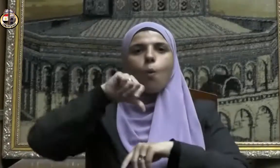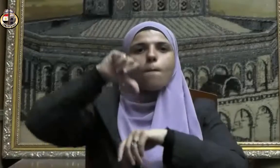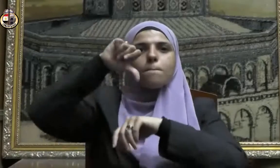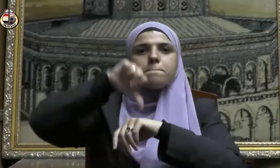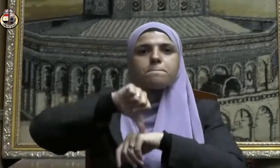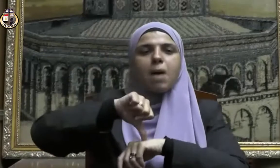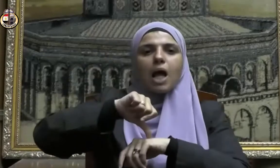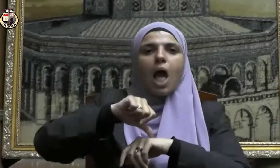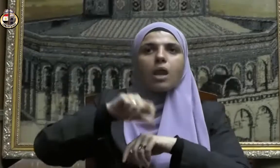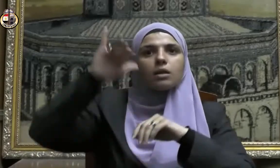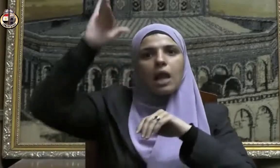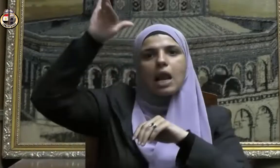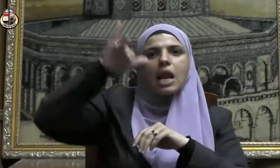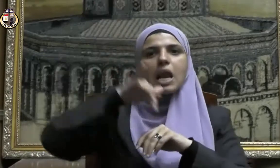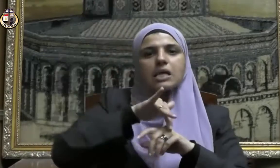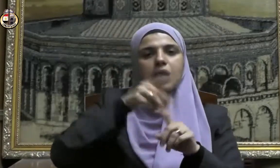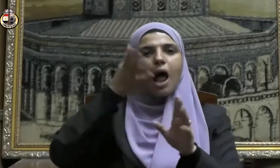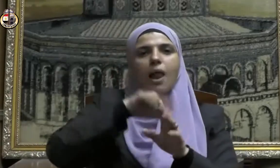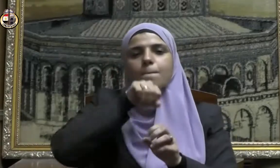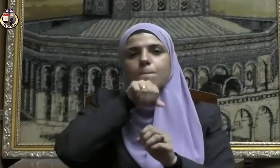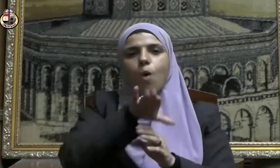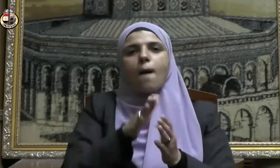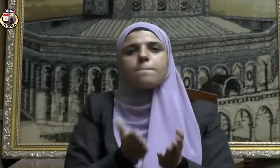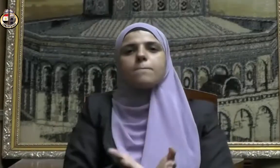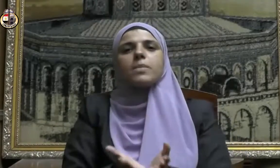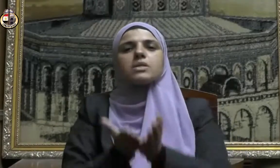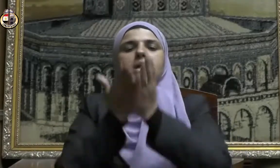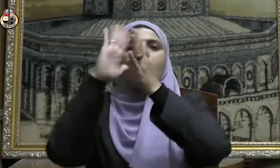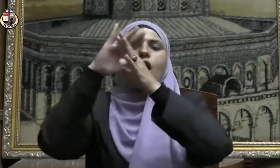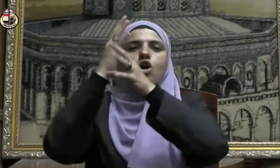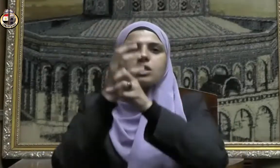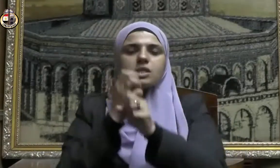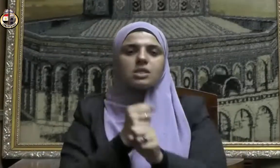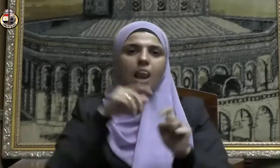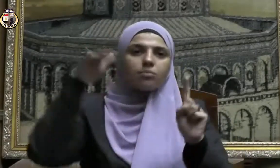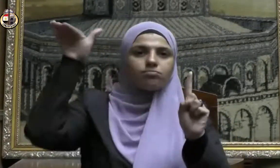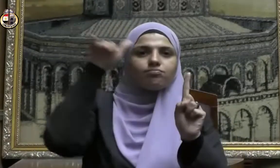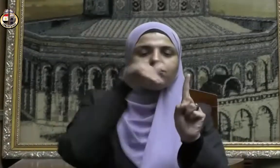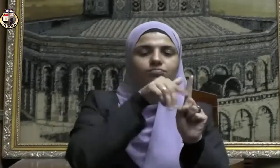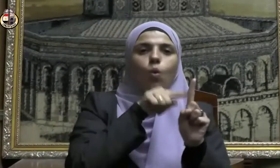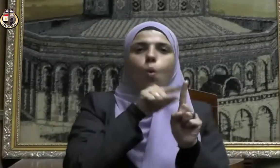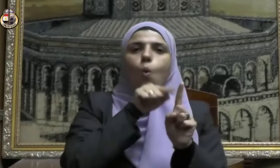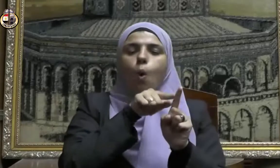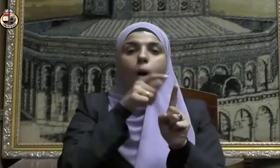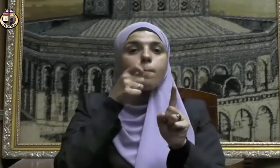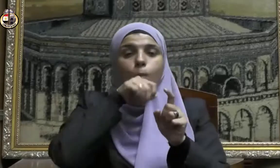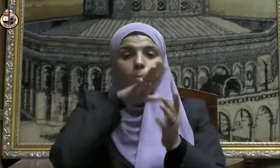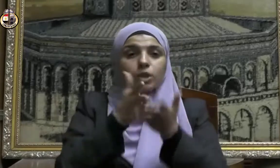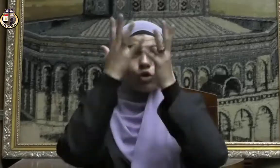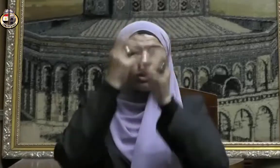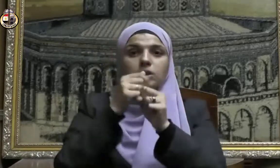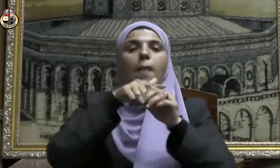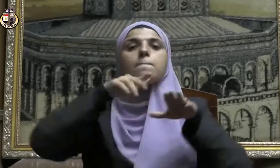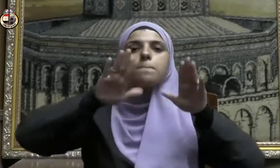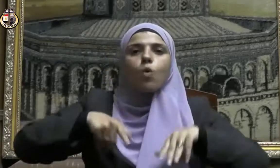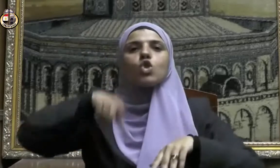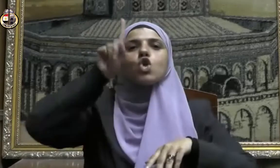نزلت فيه على النبي صلى الله عليه وسلم وهو قائم بعرفة